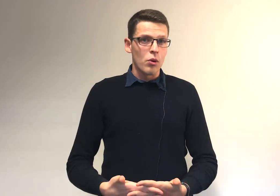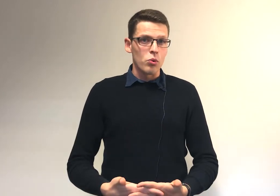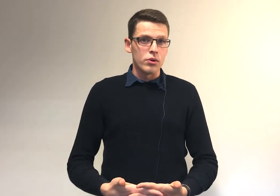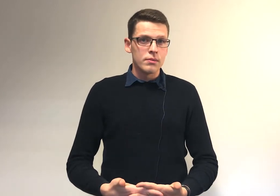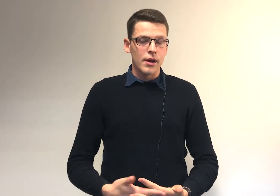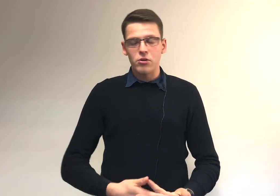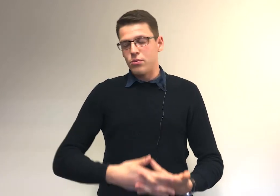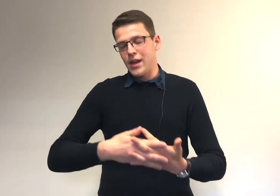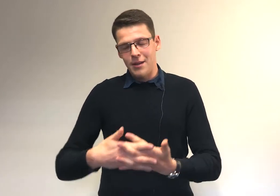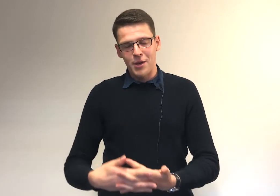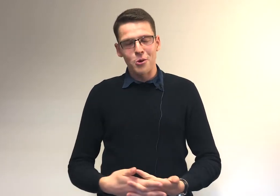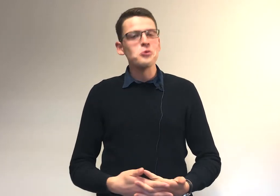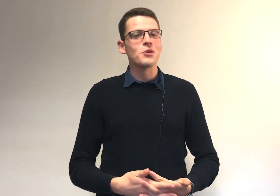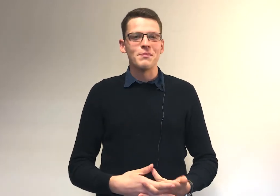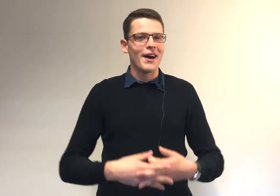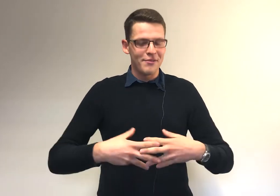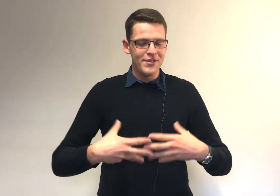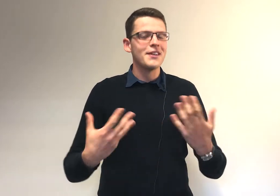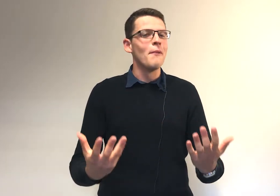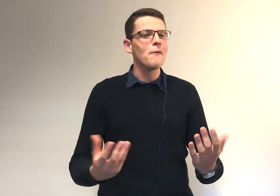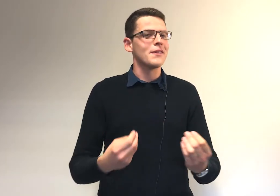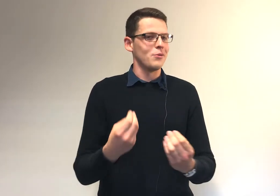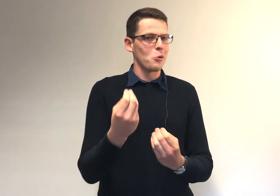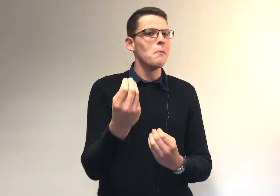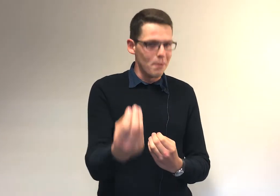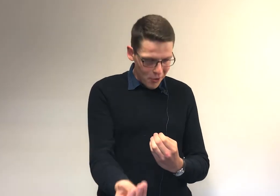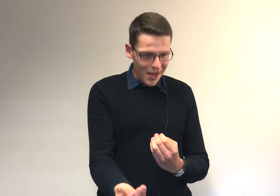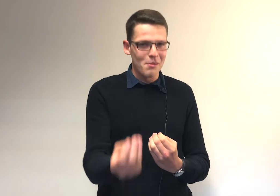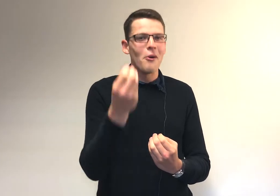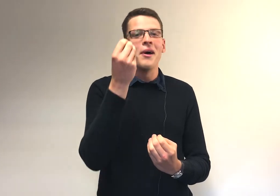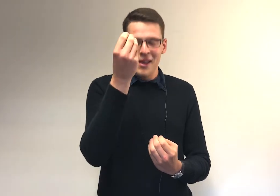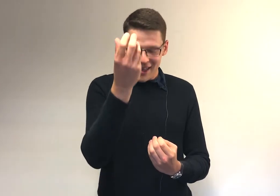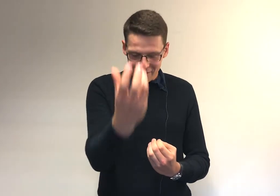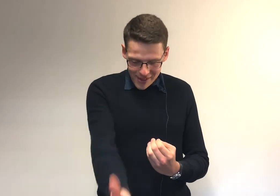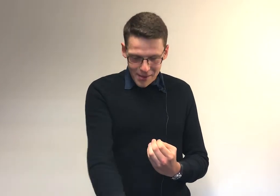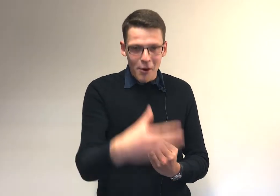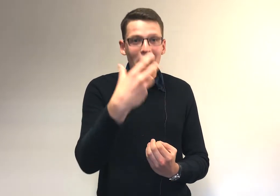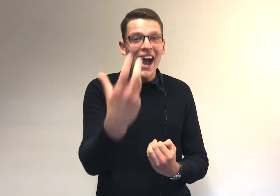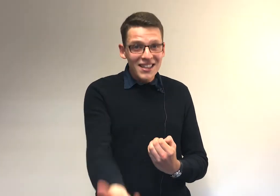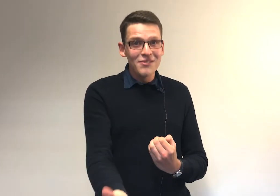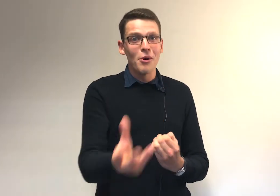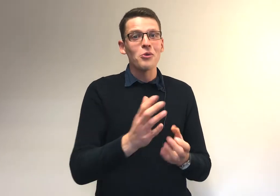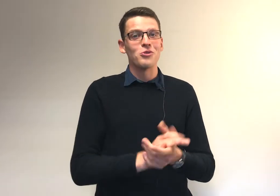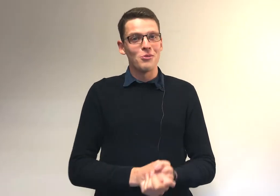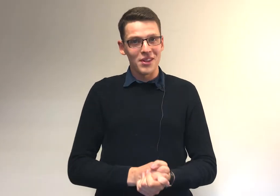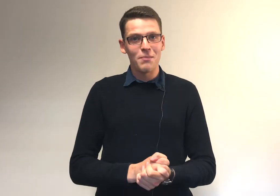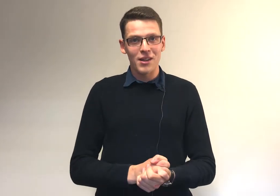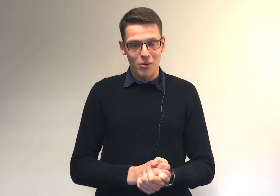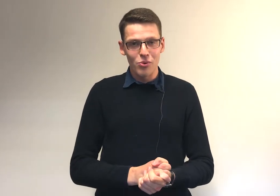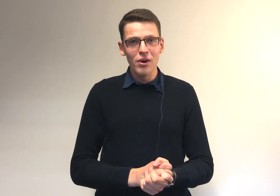en cours. Alors, être présent en cours, ce n pas physiquement, c'est donc mentalement, physiquement, activement, que je te demande d'être présent en cours.